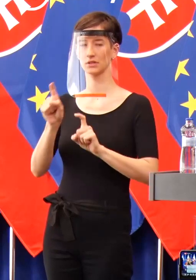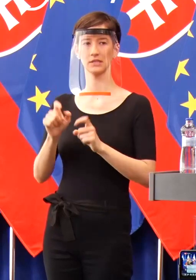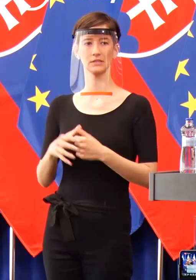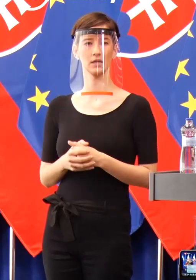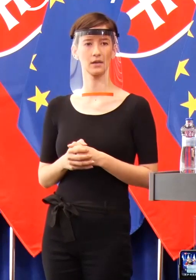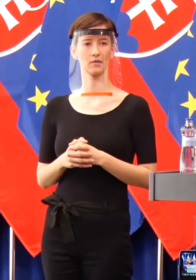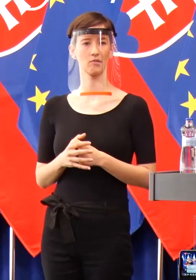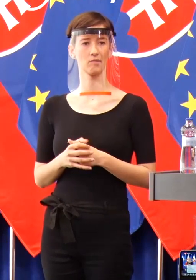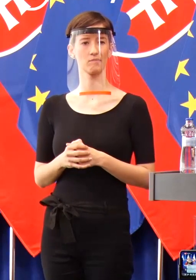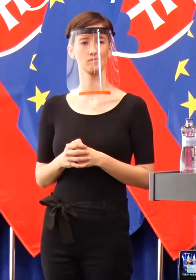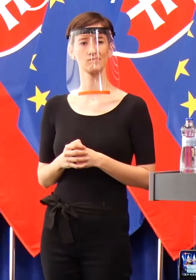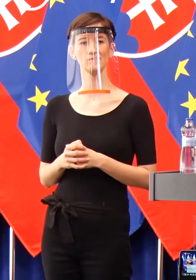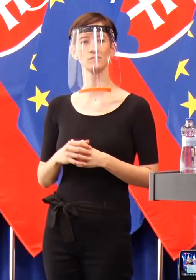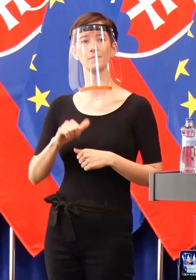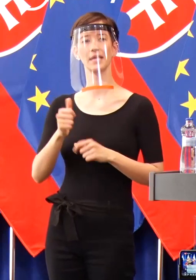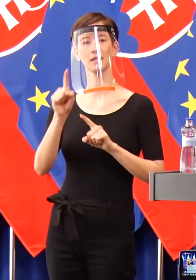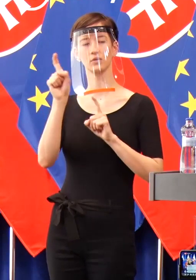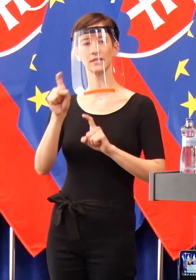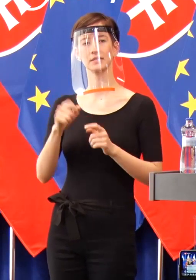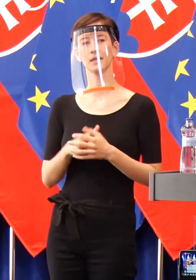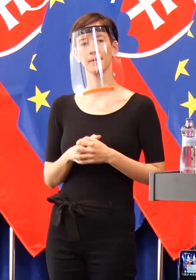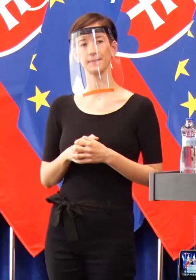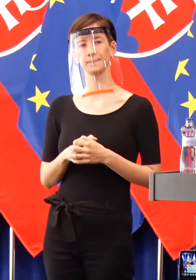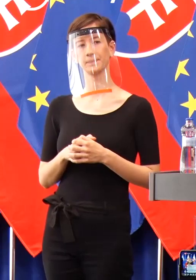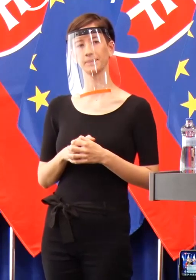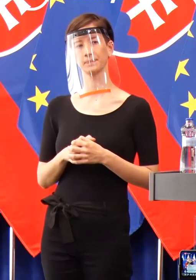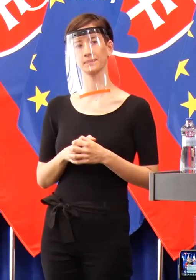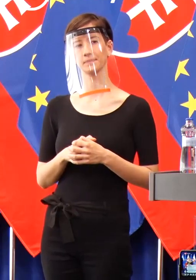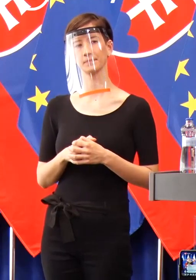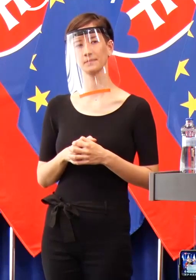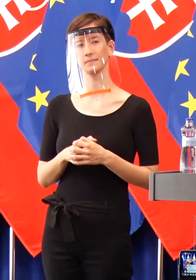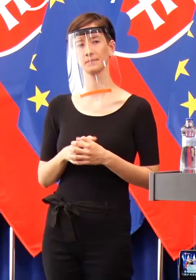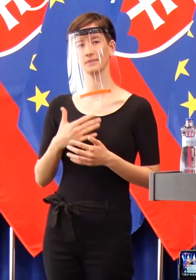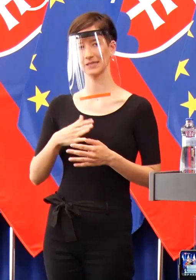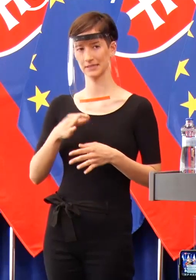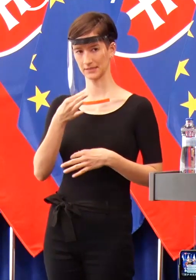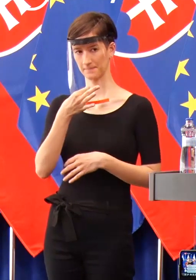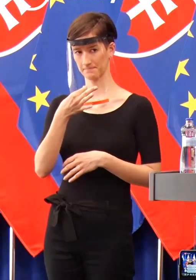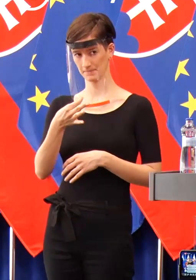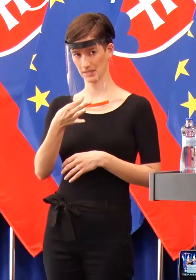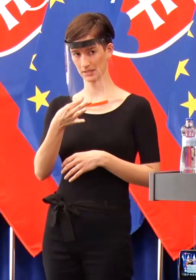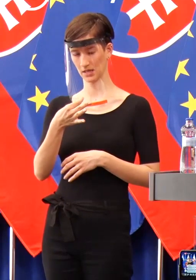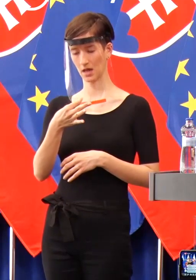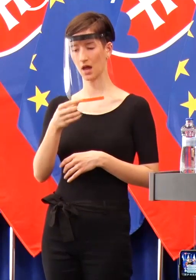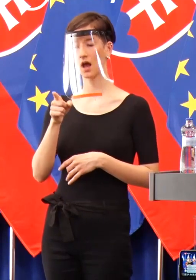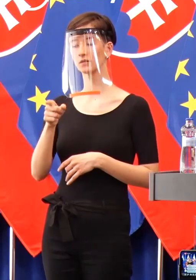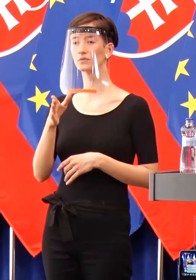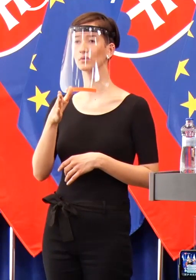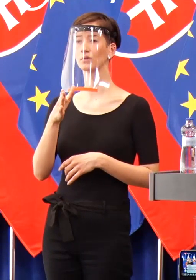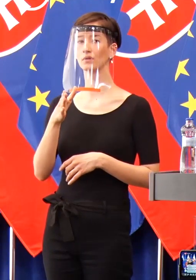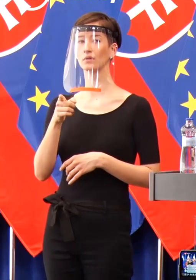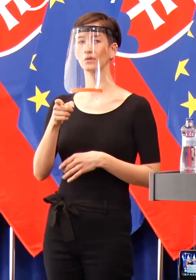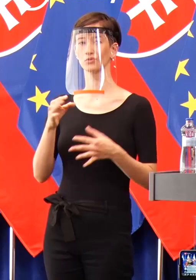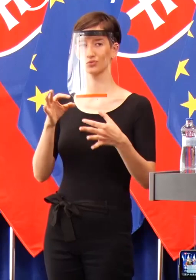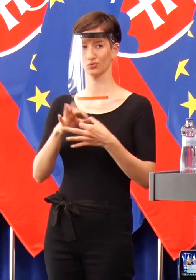tak jedna otázka. Dobrý deň, Bildová, RTVS. Ja len v stručnosti, budete žiadať vyvodenie osobnej zodpovednosti, napríklad od